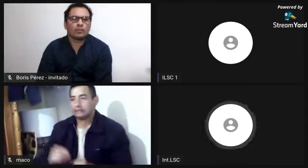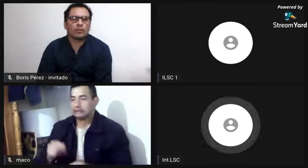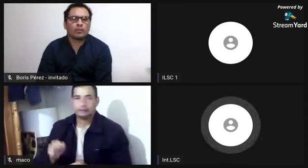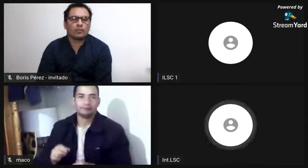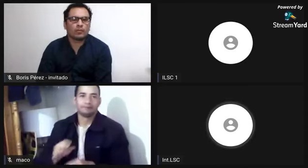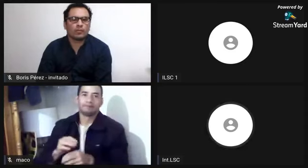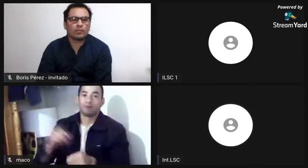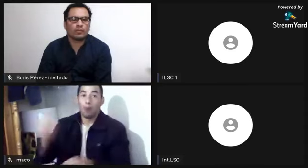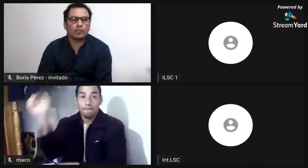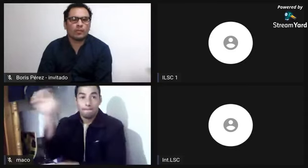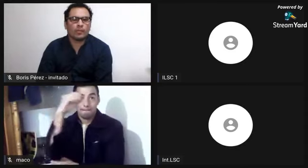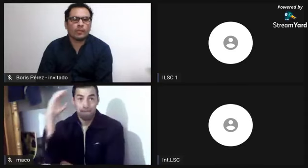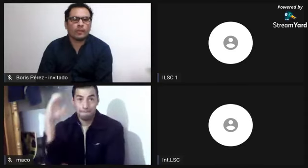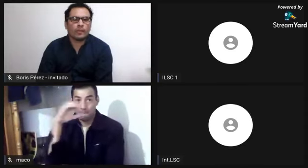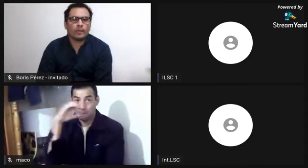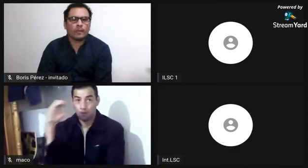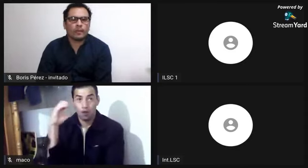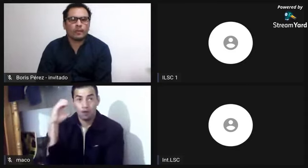Latinoamérica.